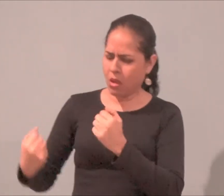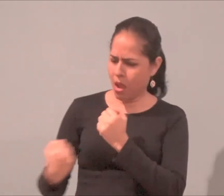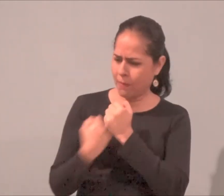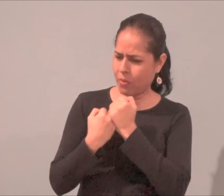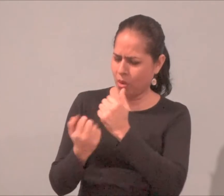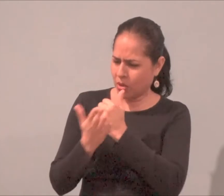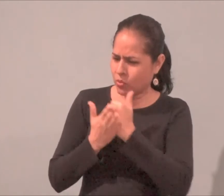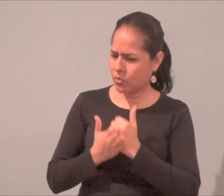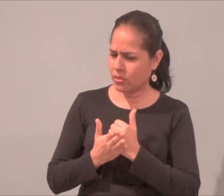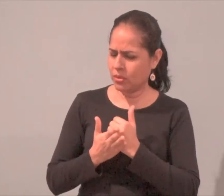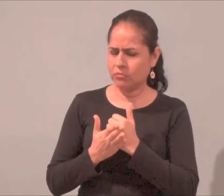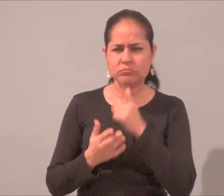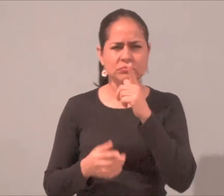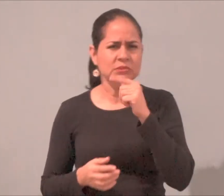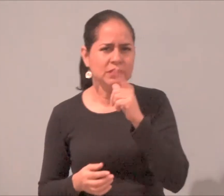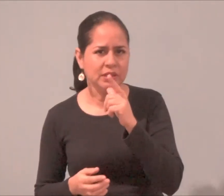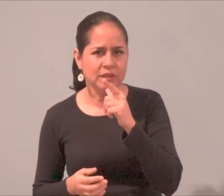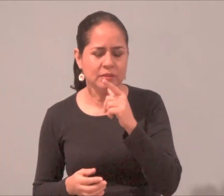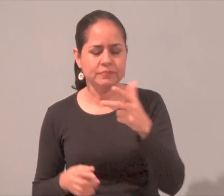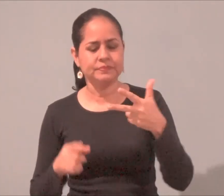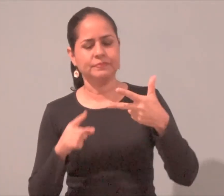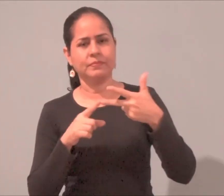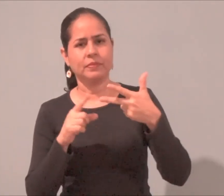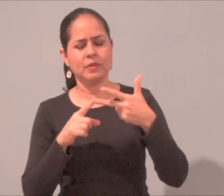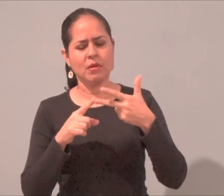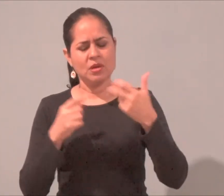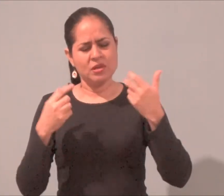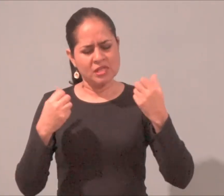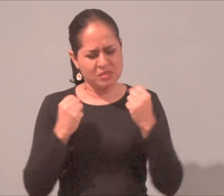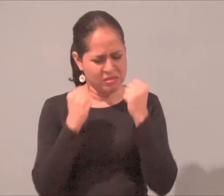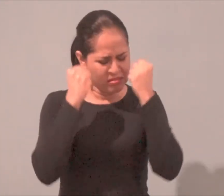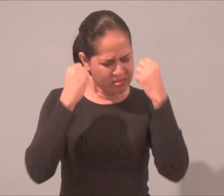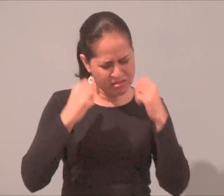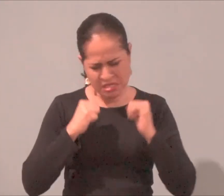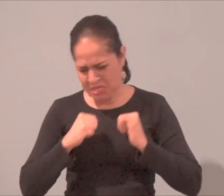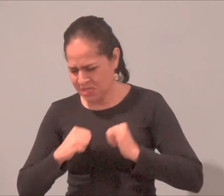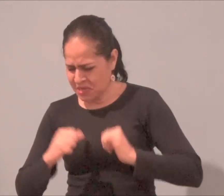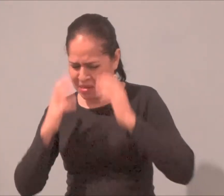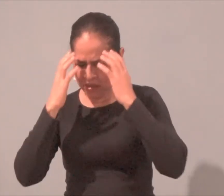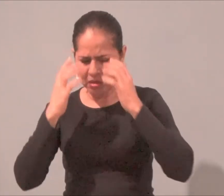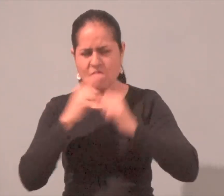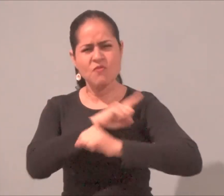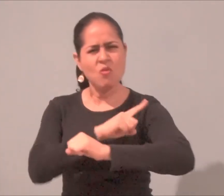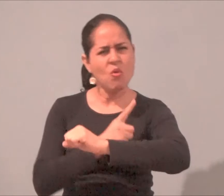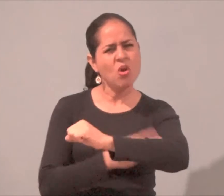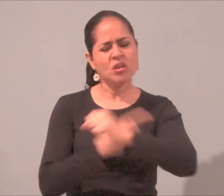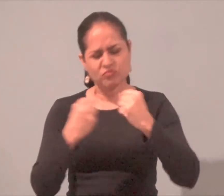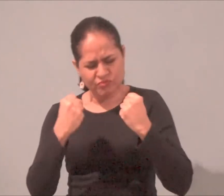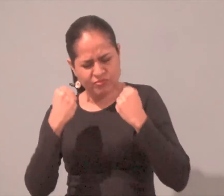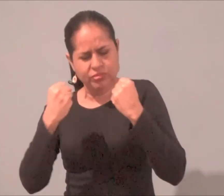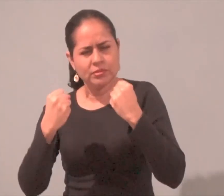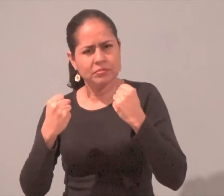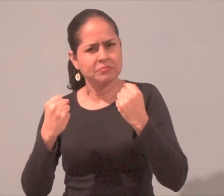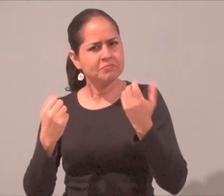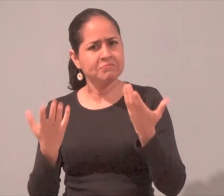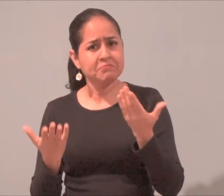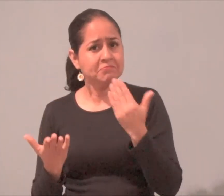Segundo, ¿qué es lo que me ha fortalecido? ¿Por qué? ¿Quién me ha acompañado en esos momentos? Tercero,